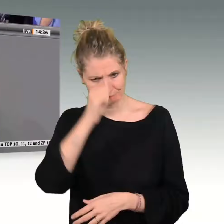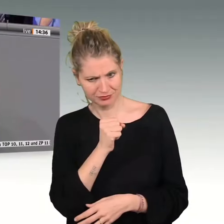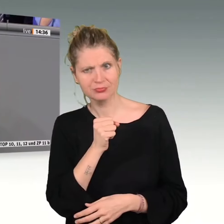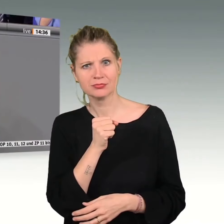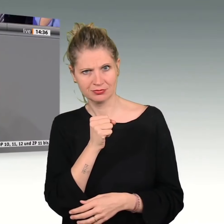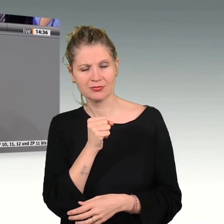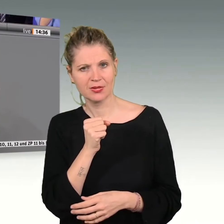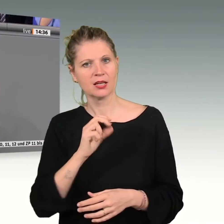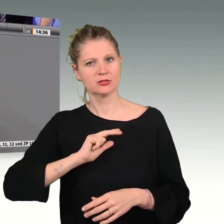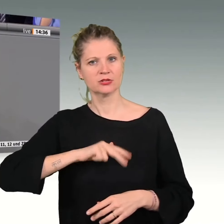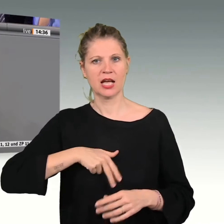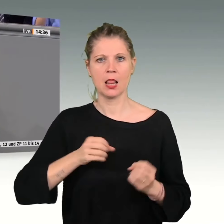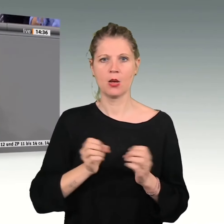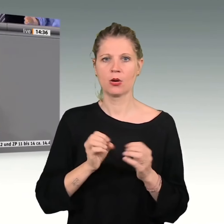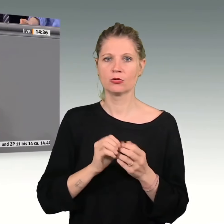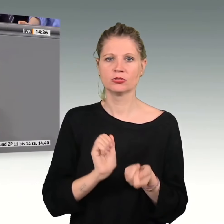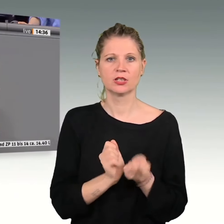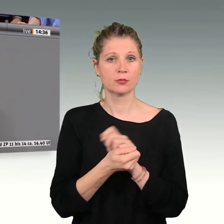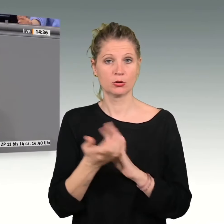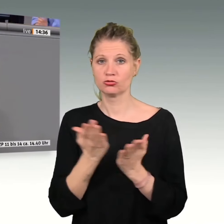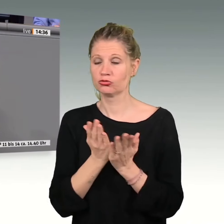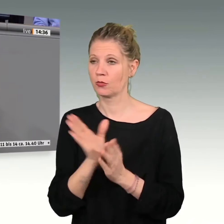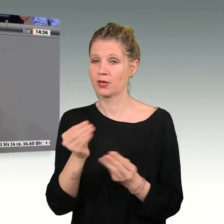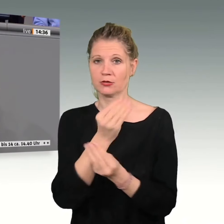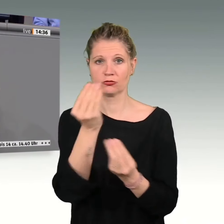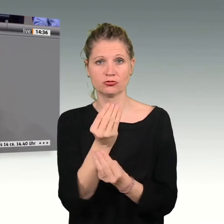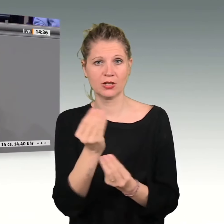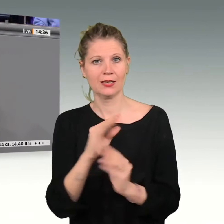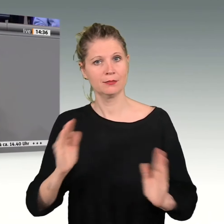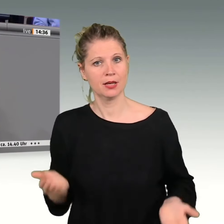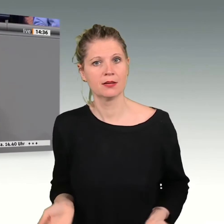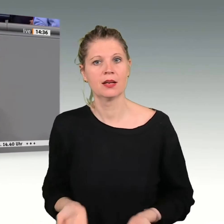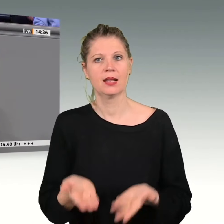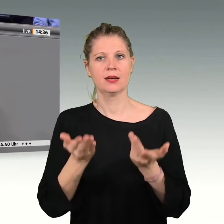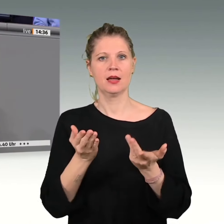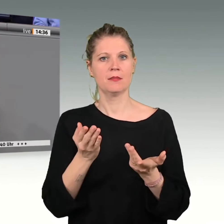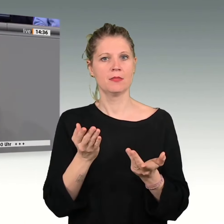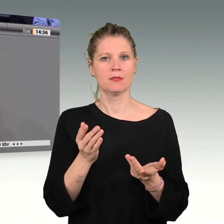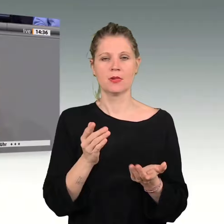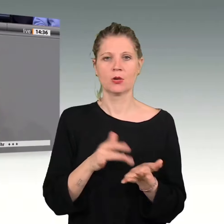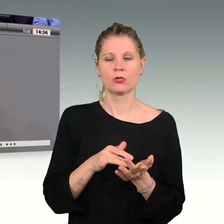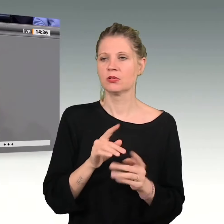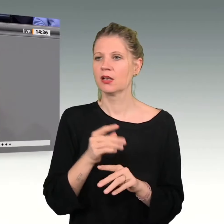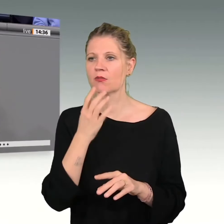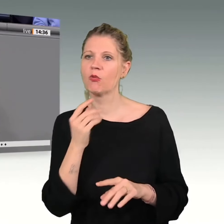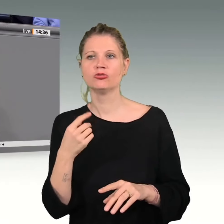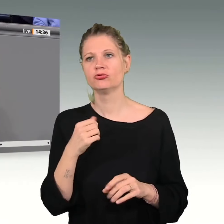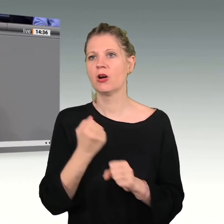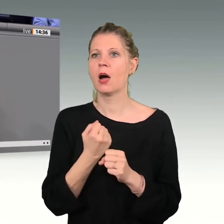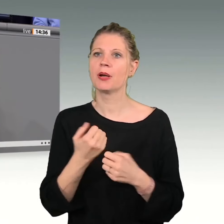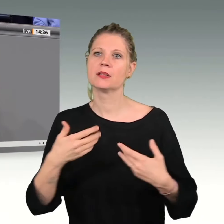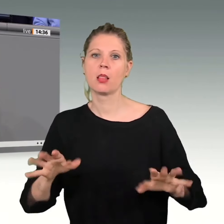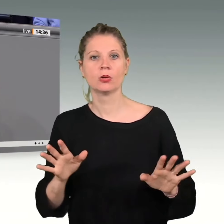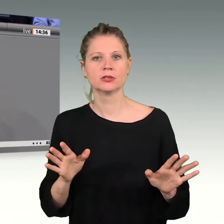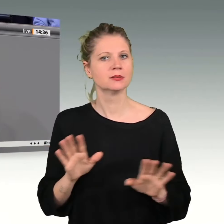gestalten die sozial-ökologische Transformation mit. Sie treiben sie voran. Und zwar nicht, weil sie dringend ihre Arbeit verlieren wollen. Nein,